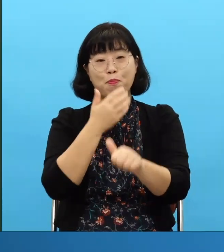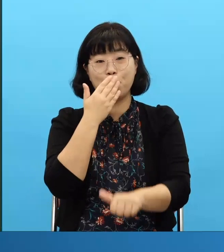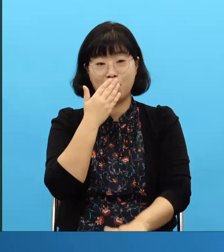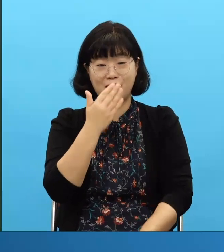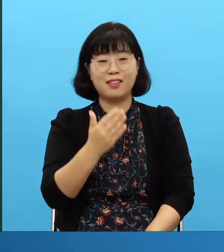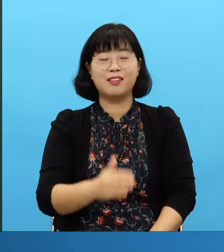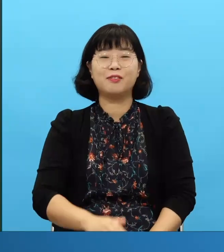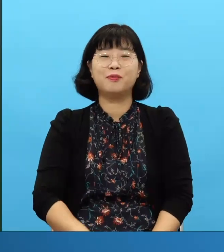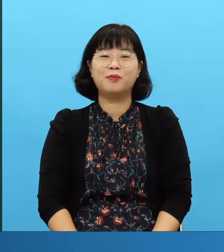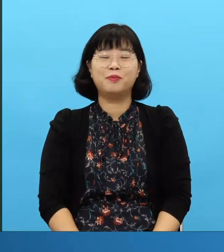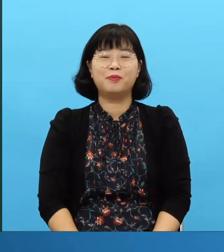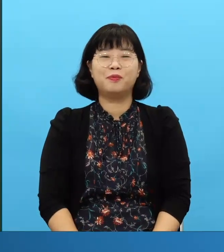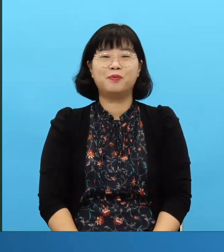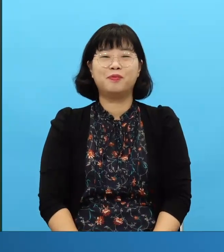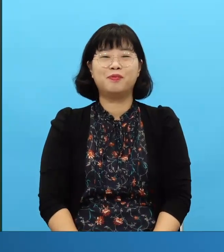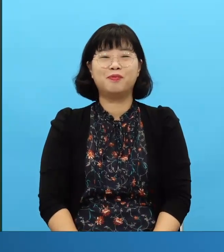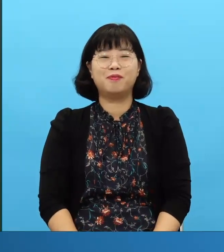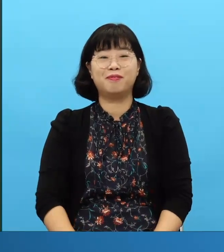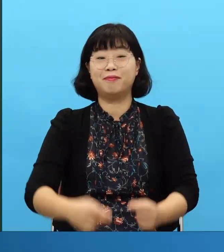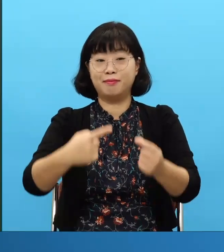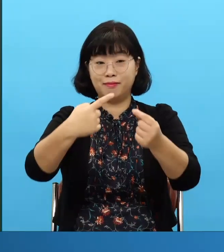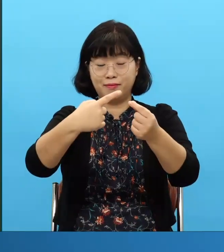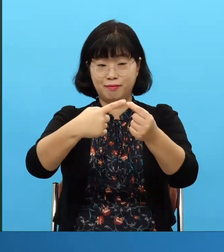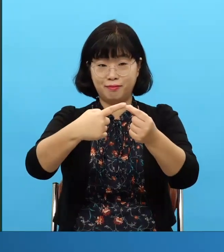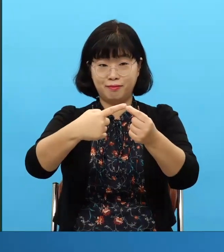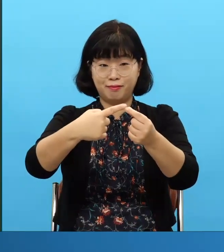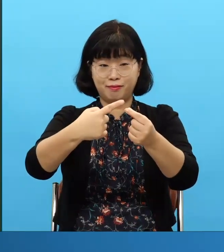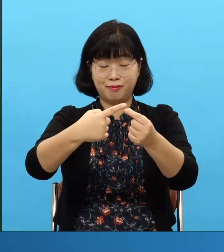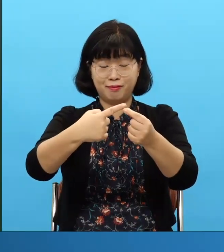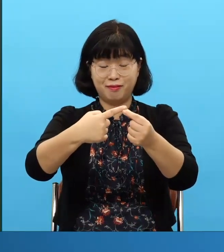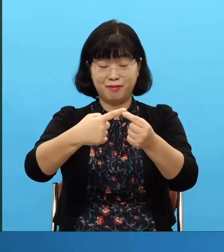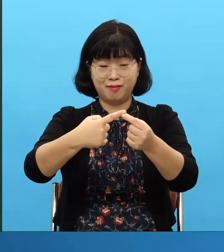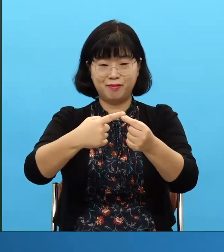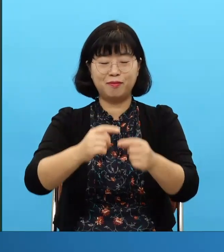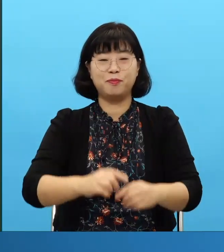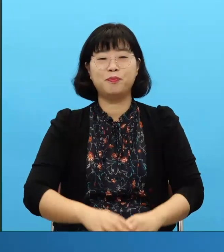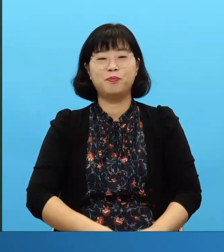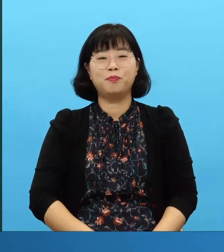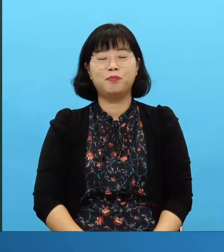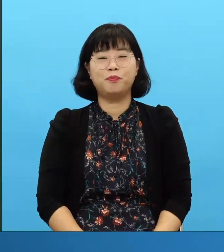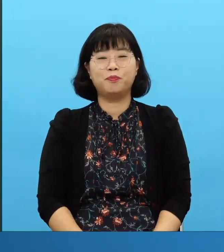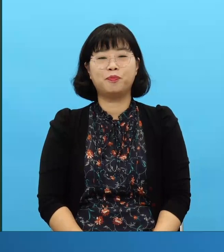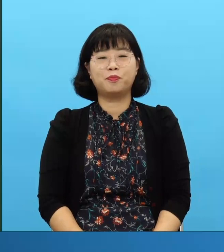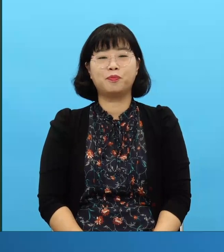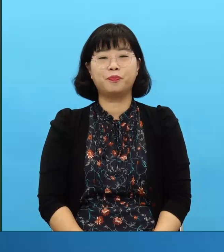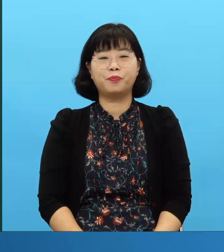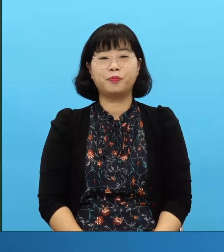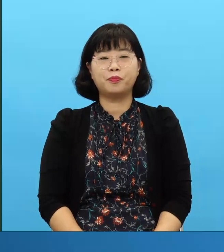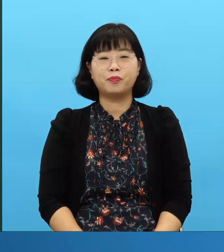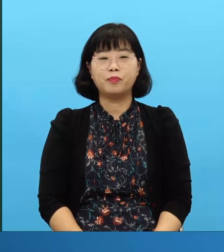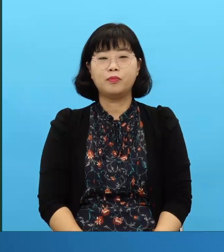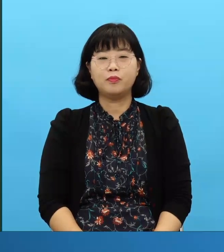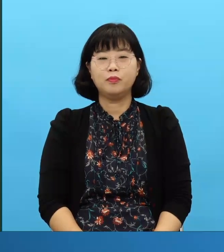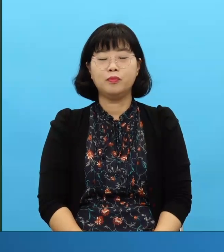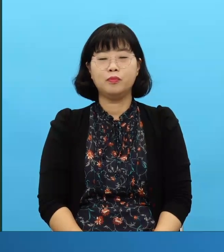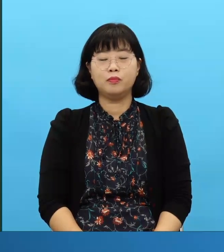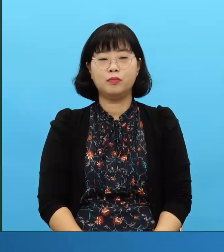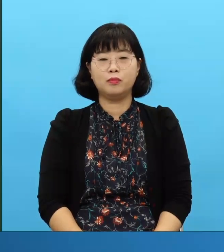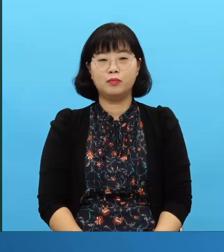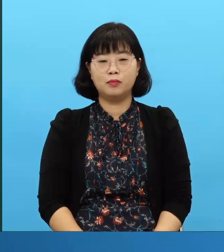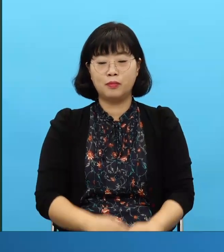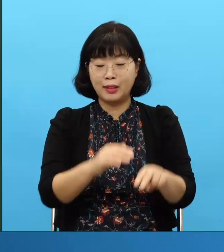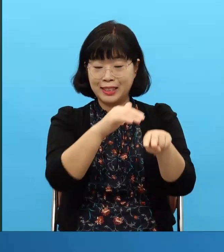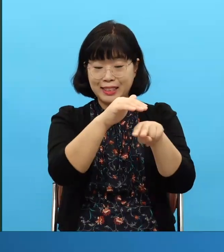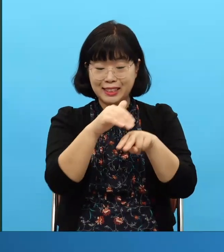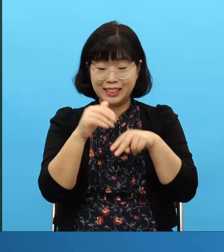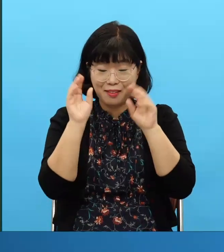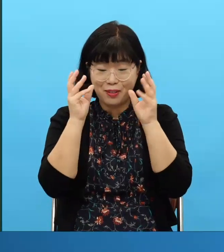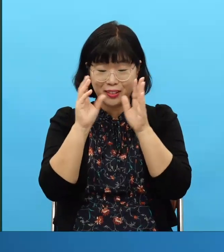Samuel